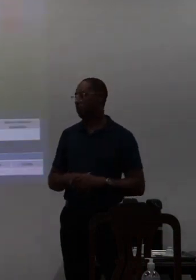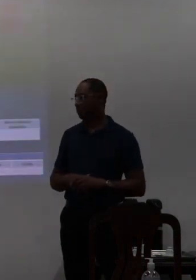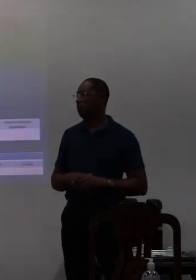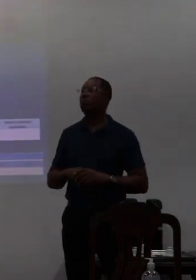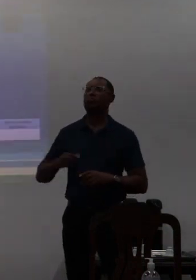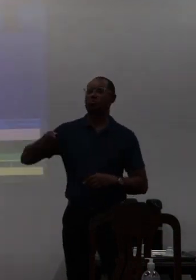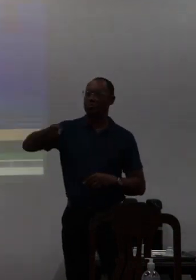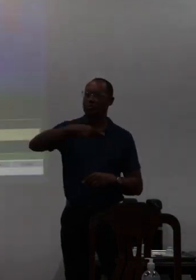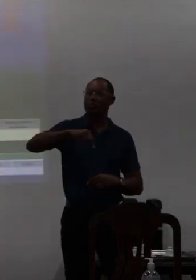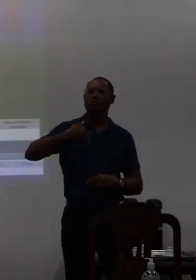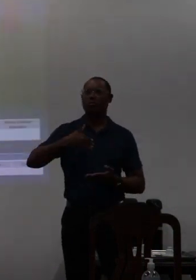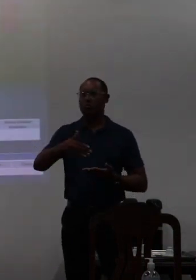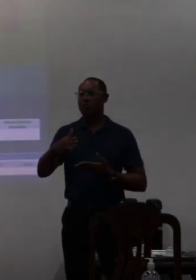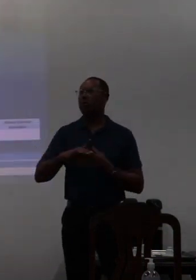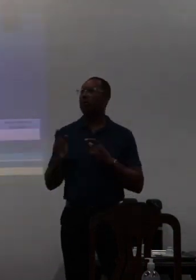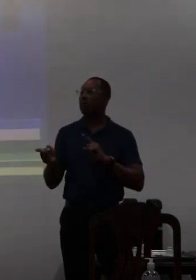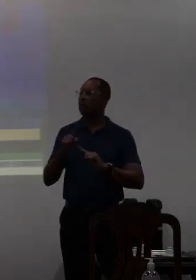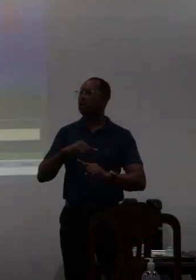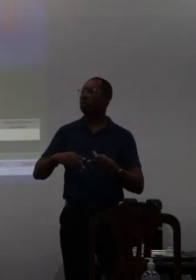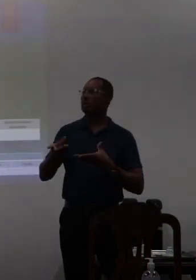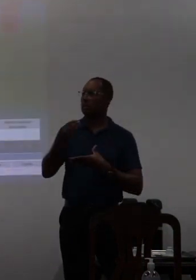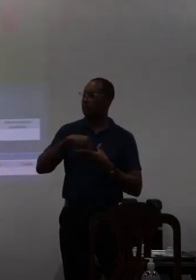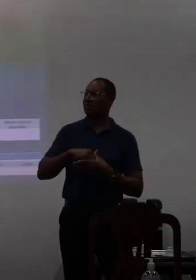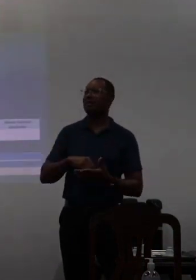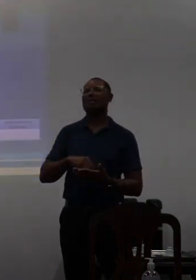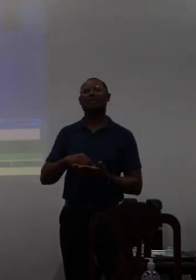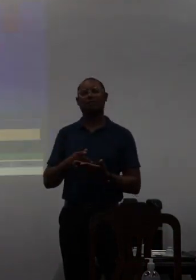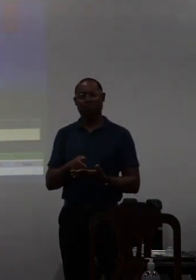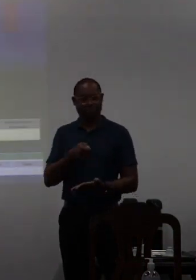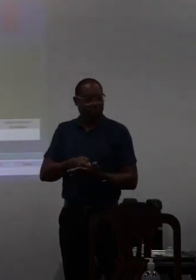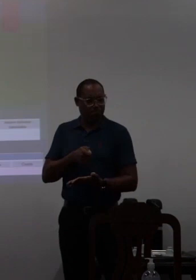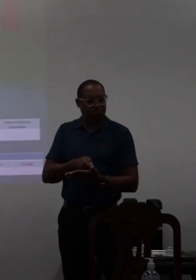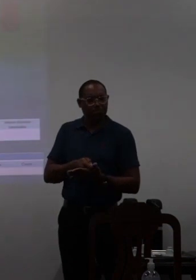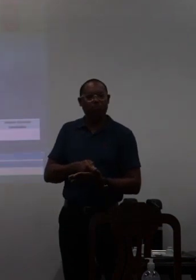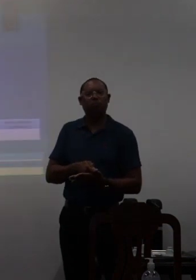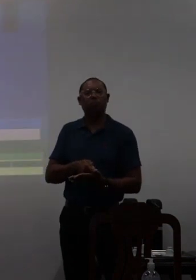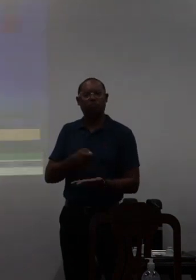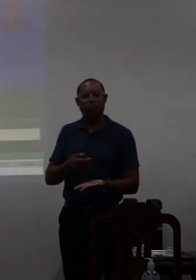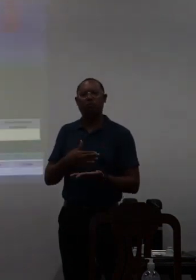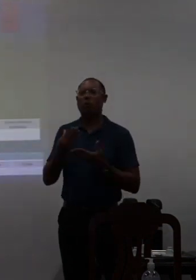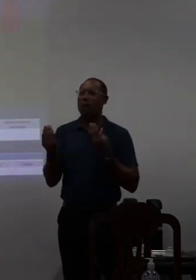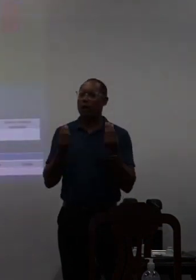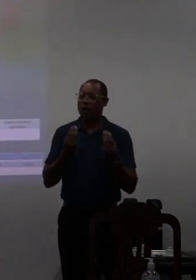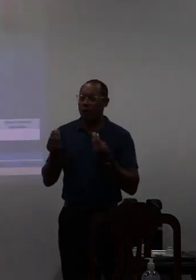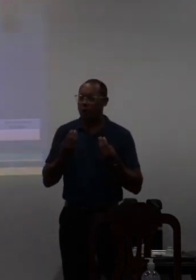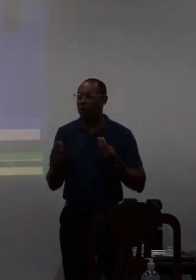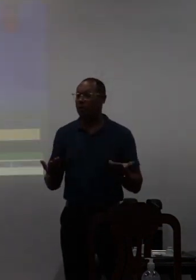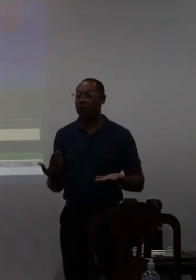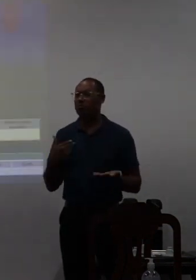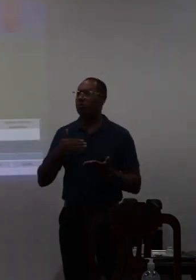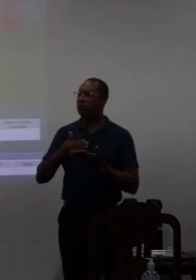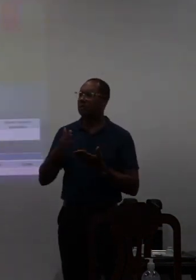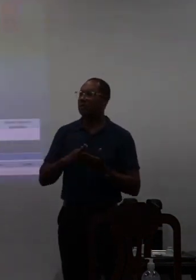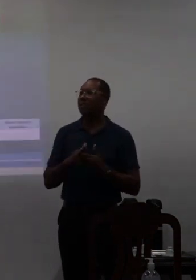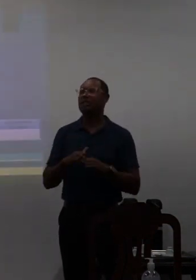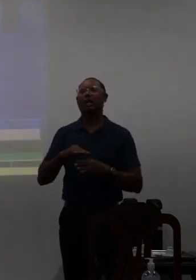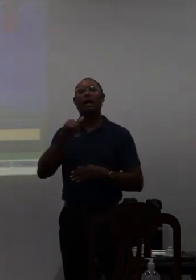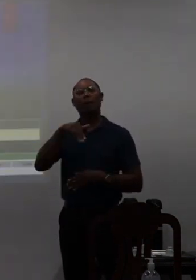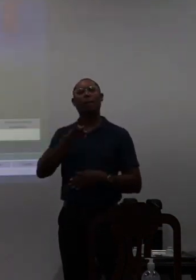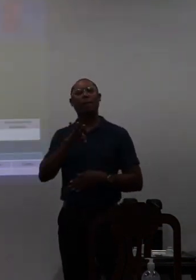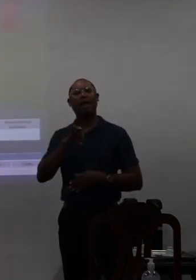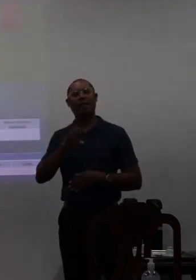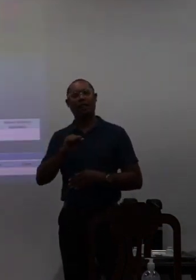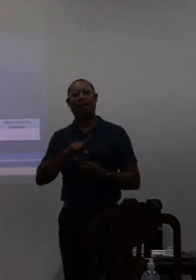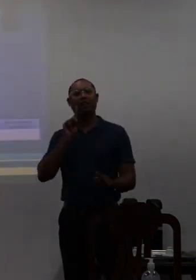nós teremos uma discussão interna muito dura sobre como a gente vai fazer esse processo como a gente vai tratar a meta